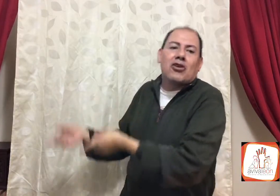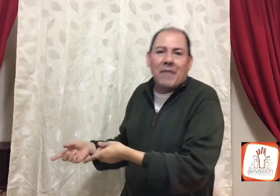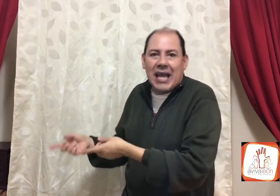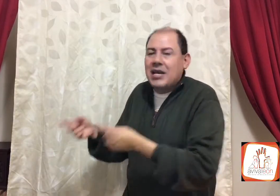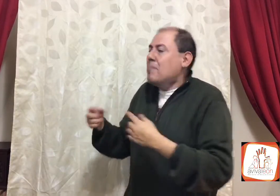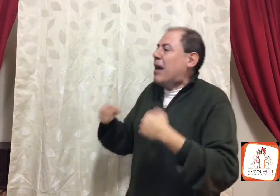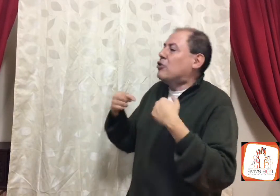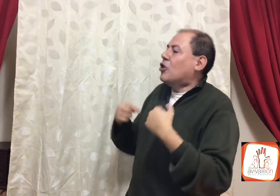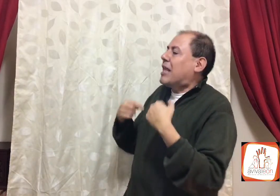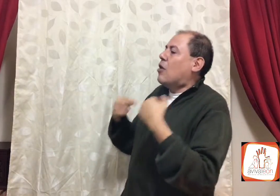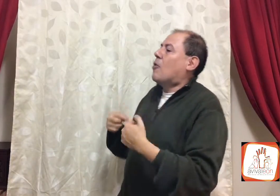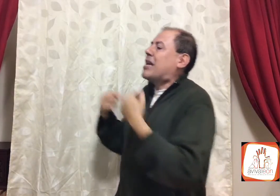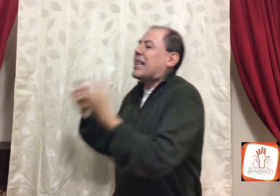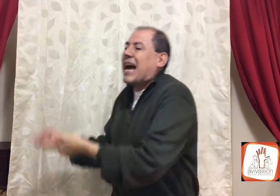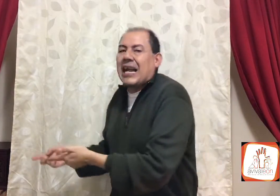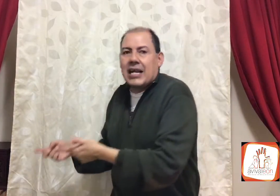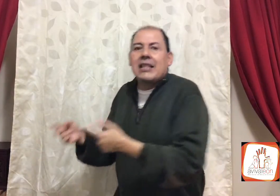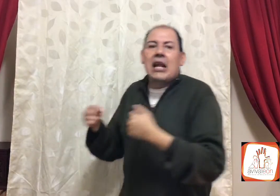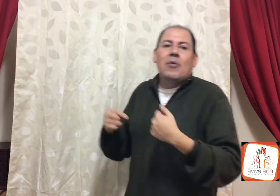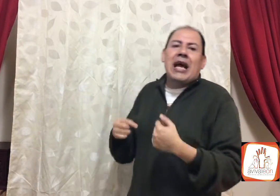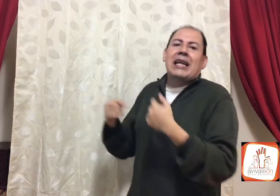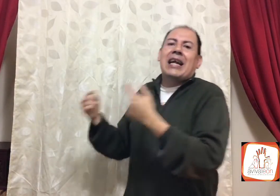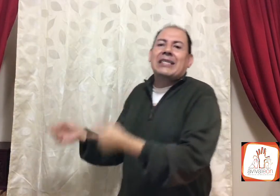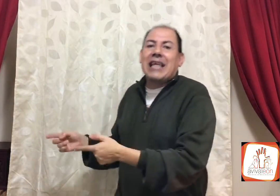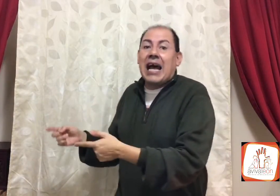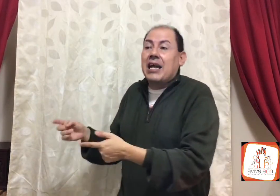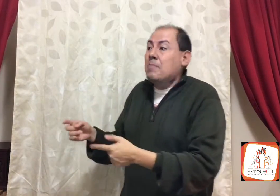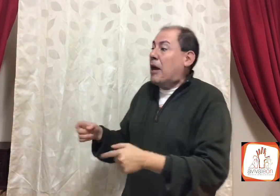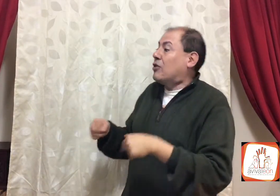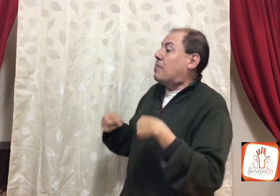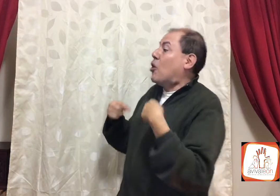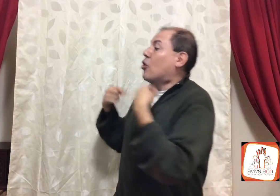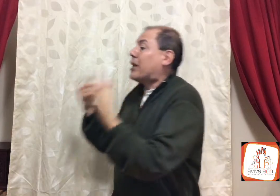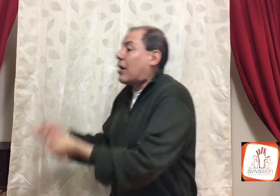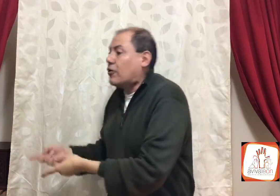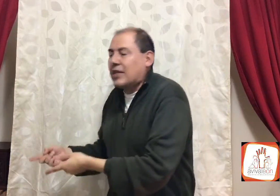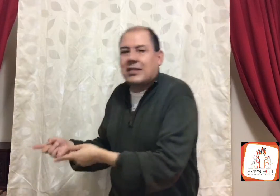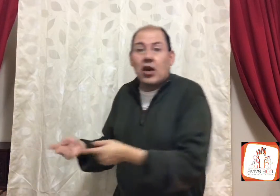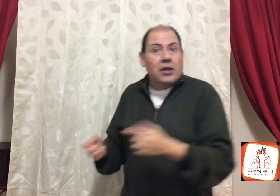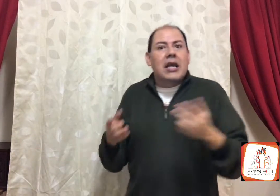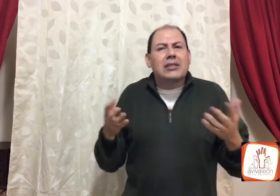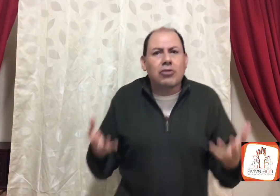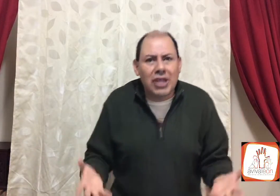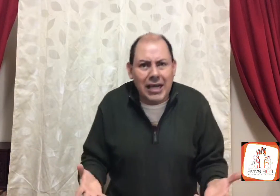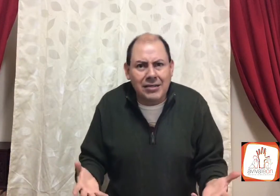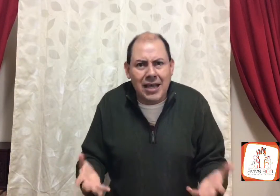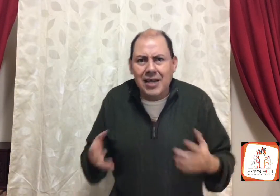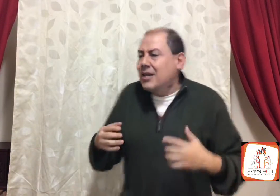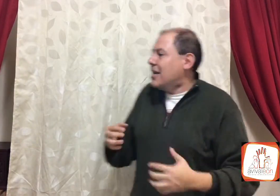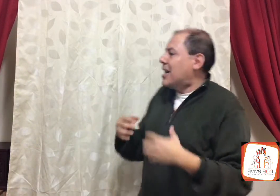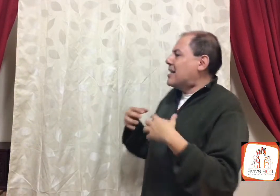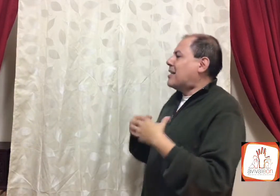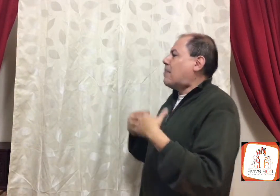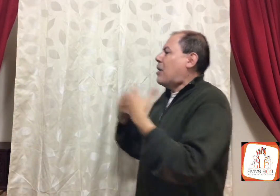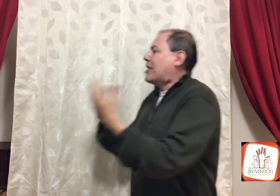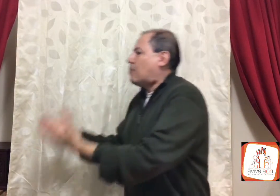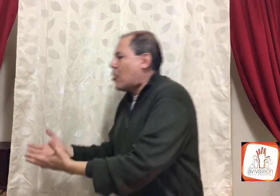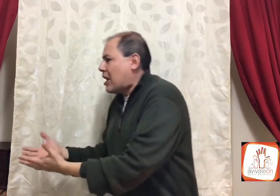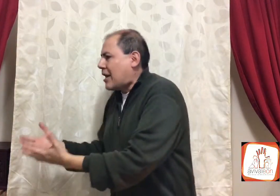robé, pero yo te lo voy a dar, te lo voy a regresar, pero te pongo una condición. ¿Escuchaste? Y le dice, pero te pongo la